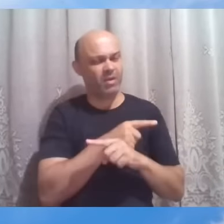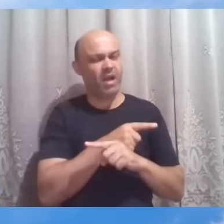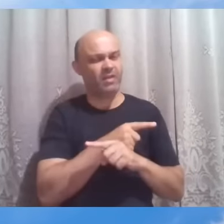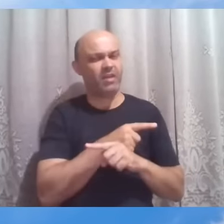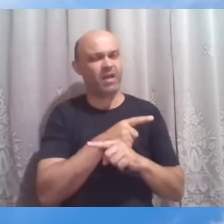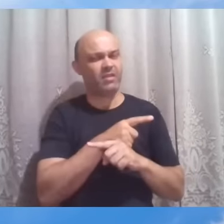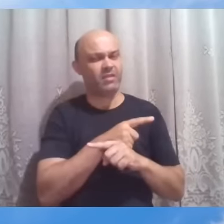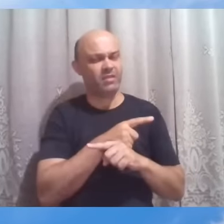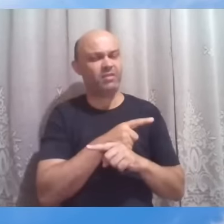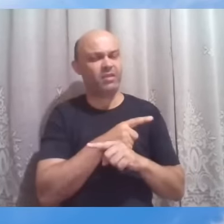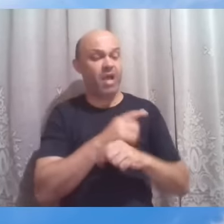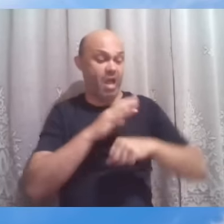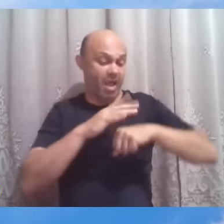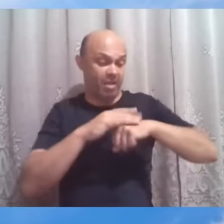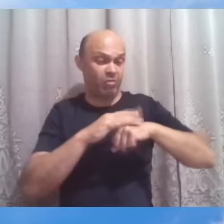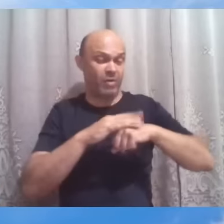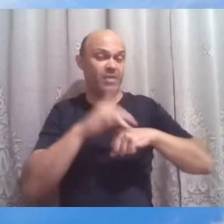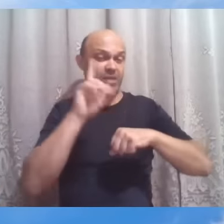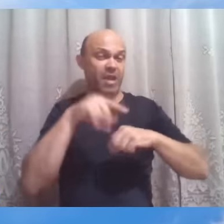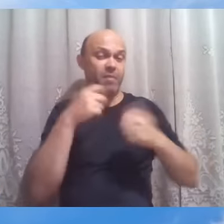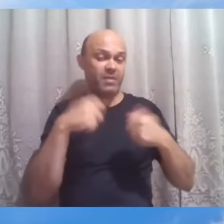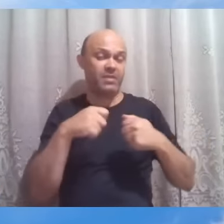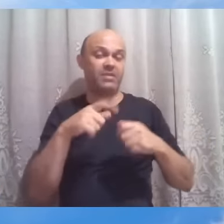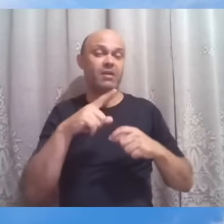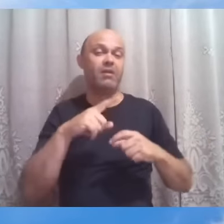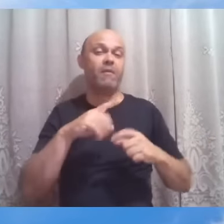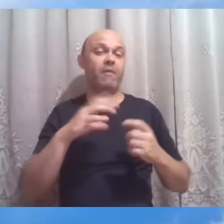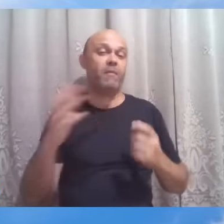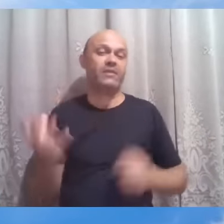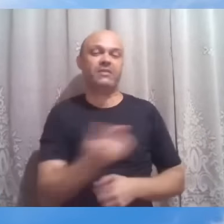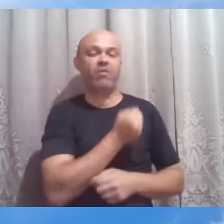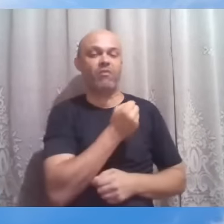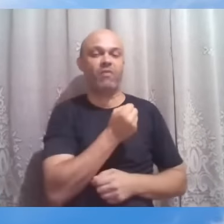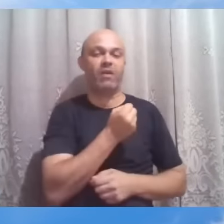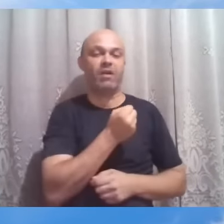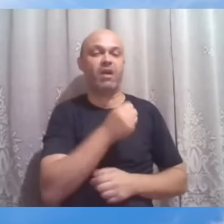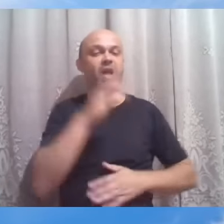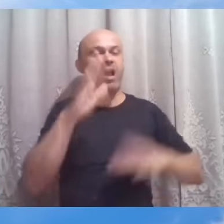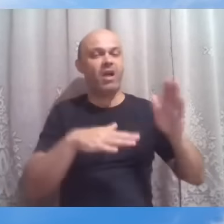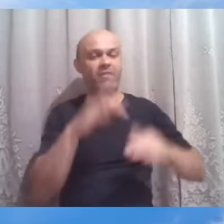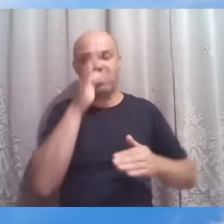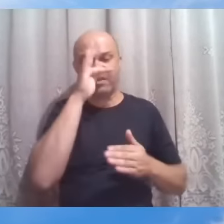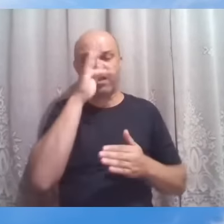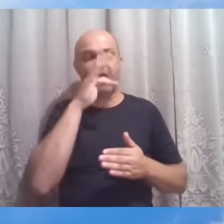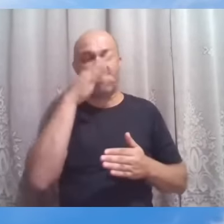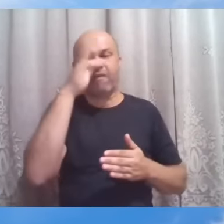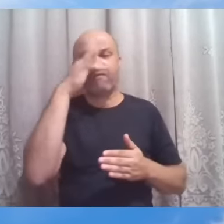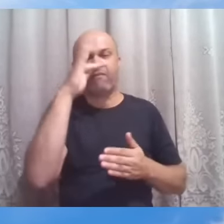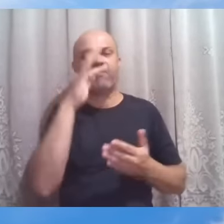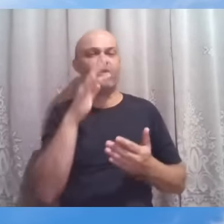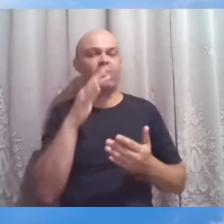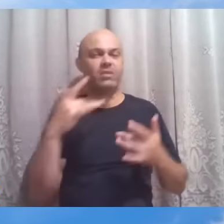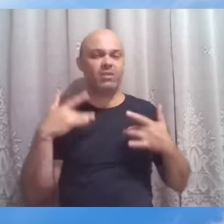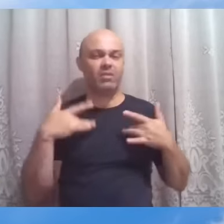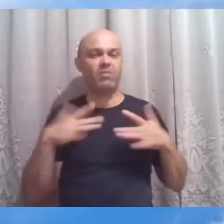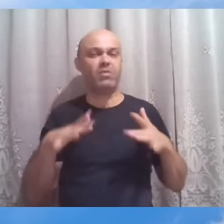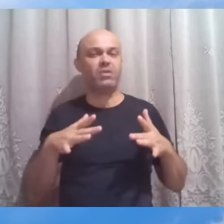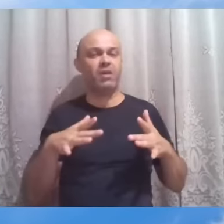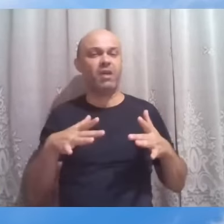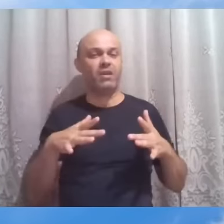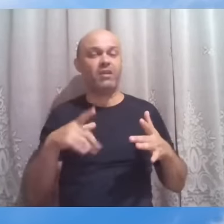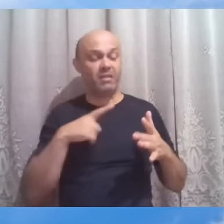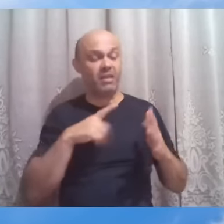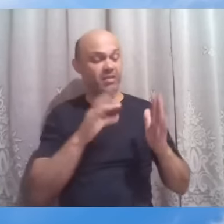recurso de salvação. Não poucas vezes, as flores da compaixão do Cristo visitam a criatura em forma de espinhos